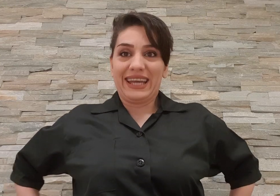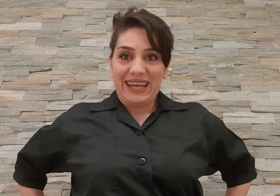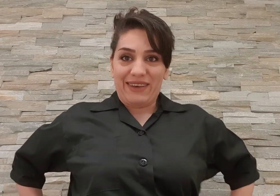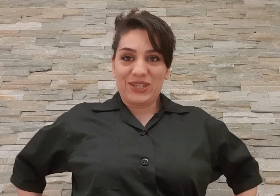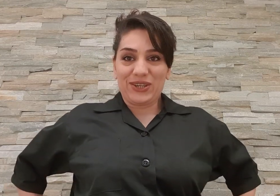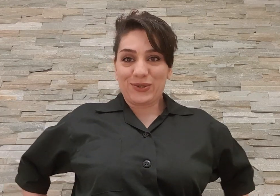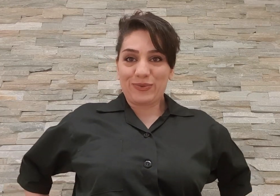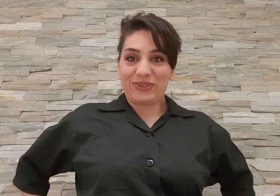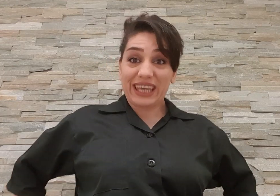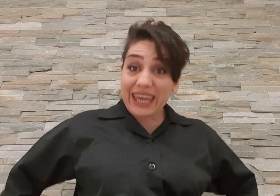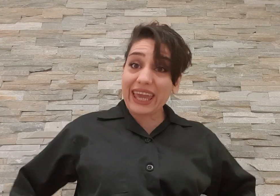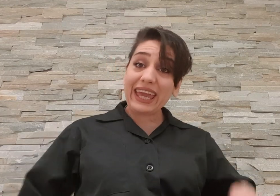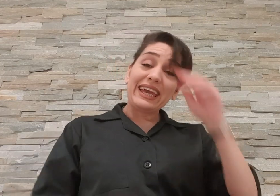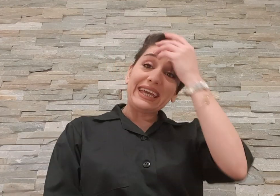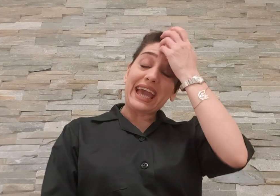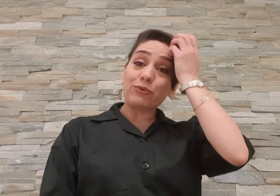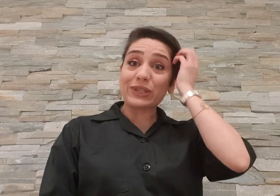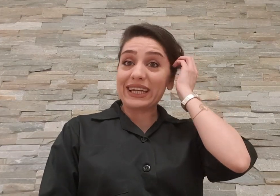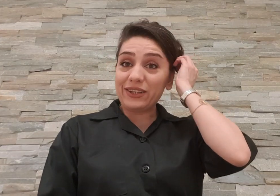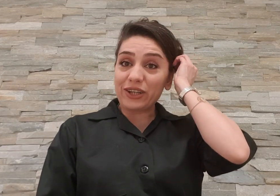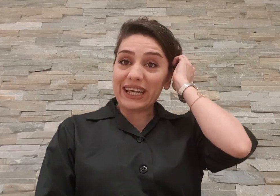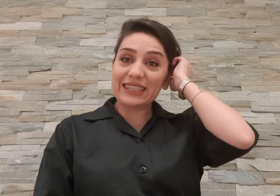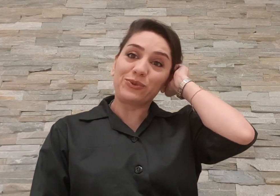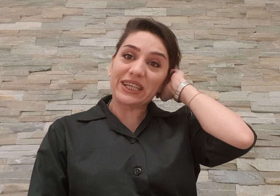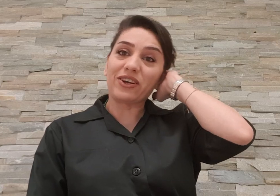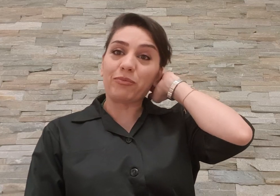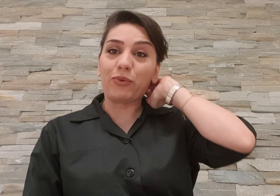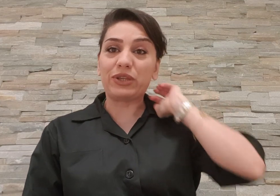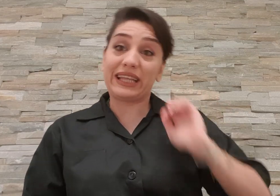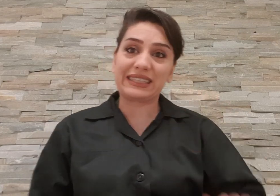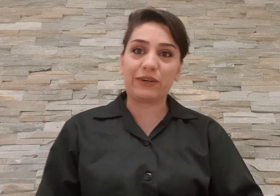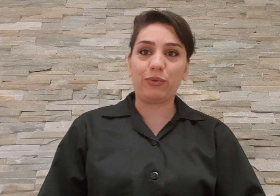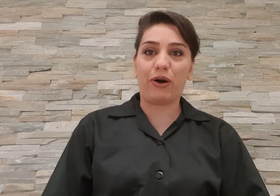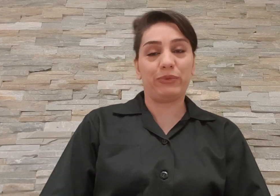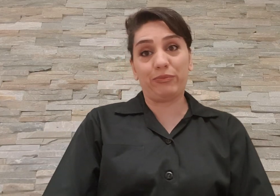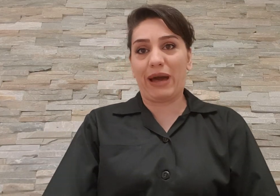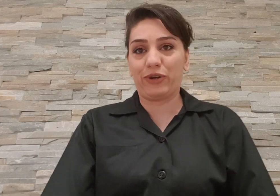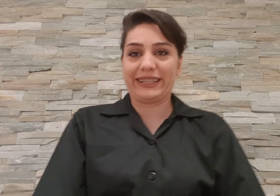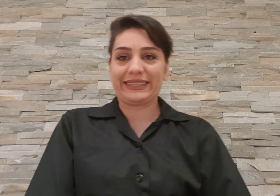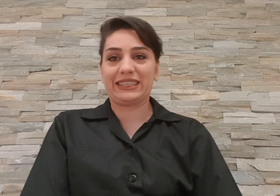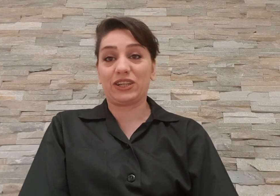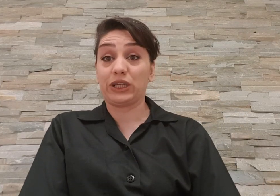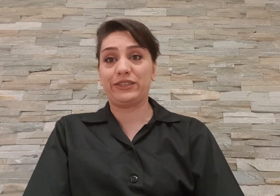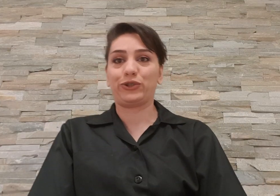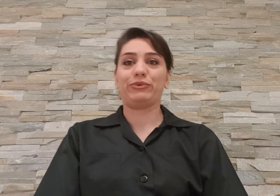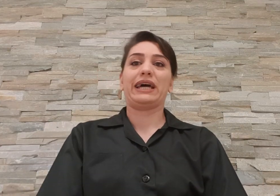همچنین یادشون میبوده که ای این همون دختر ایرانی هست که تو زندان معبوده دست گل و آب میداد معمورات دستش آسی شده بودن